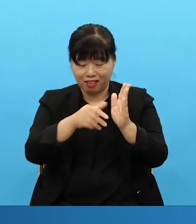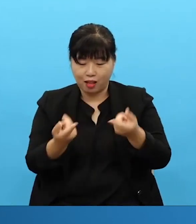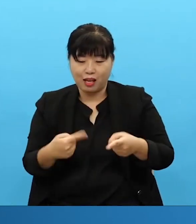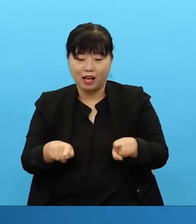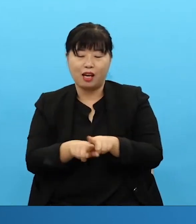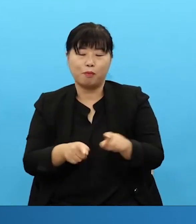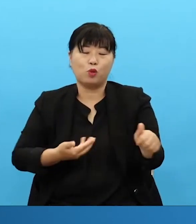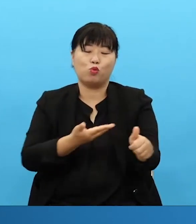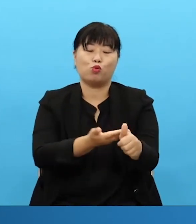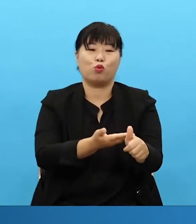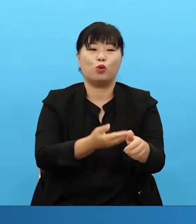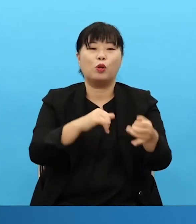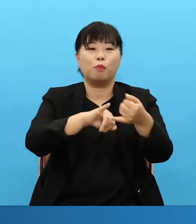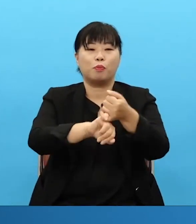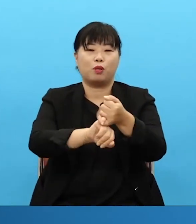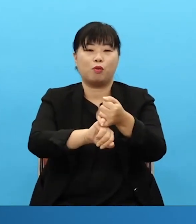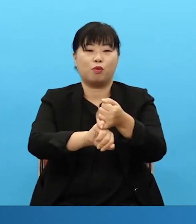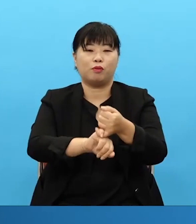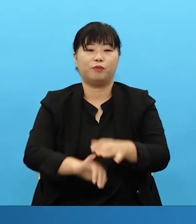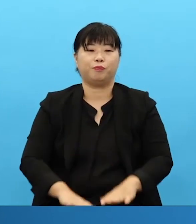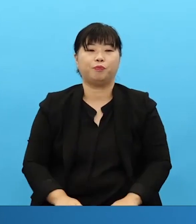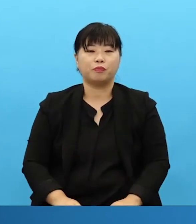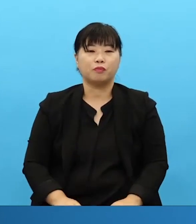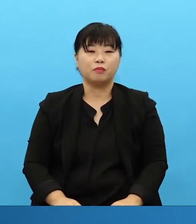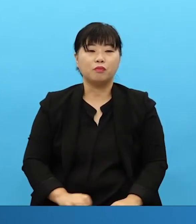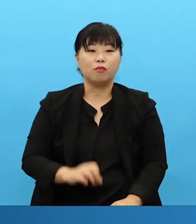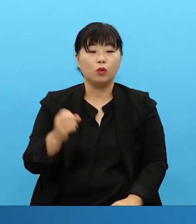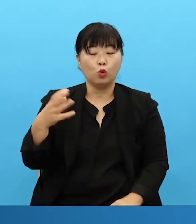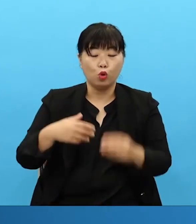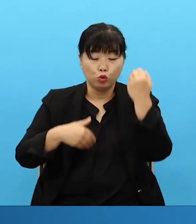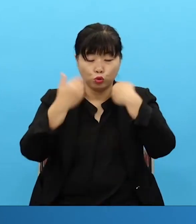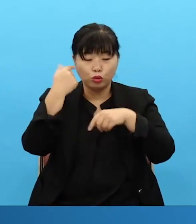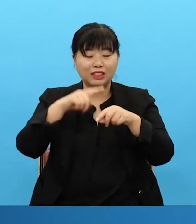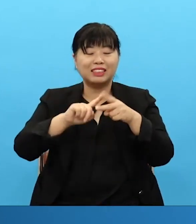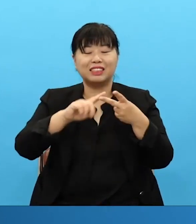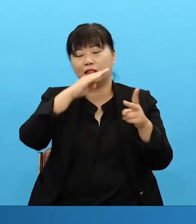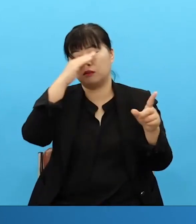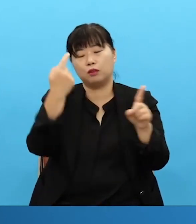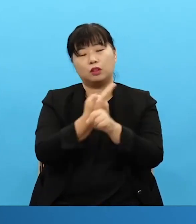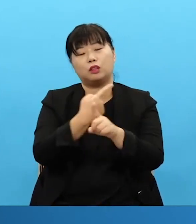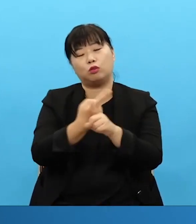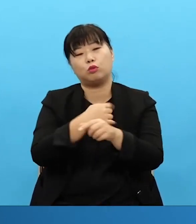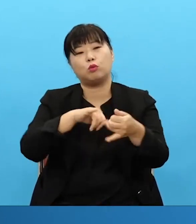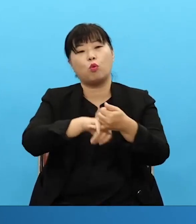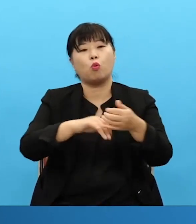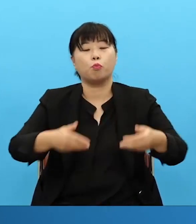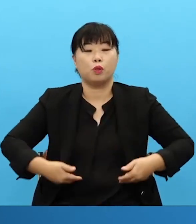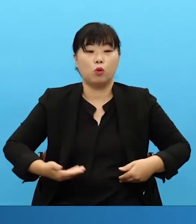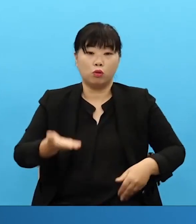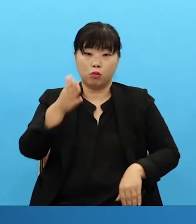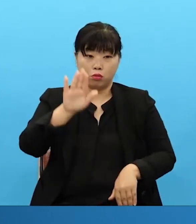누구나 다 치유돼야 되는데 적이 안 되고 있단 말이에요. And of course we all need healing but healing is not taking place. 그리고 remnant은